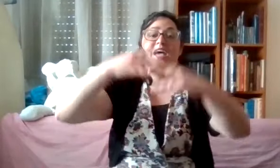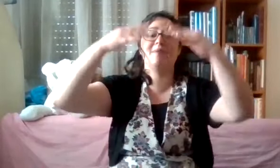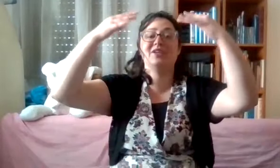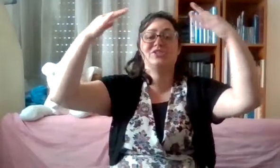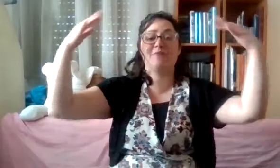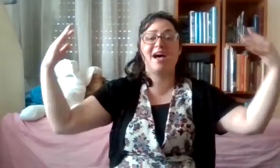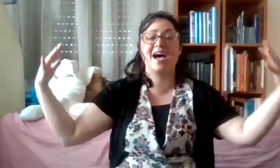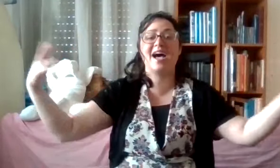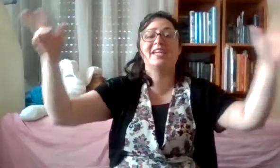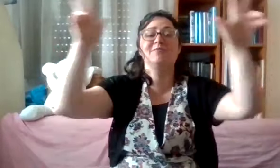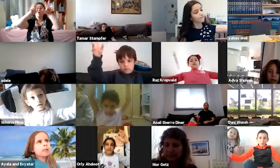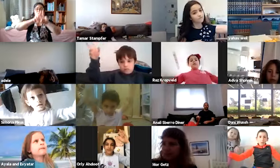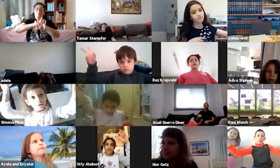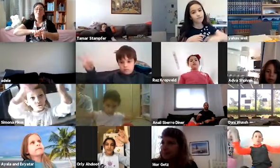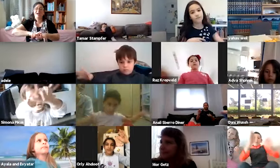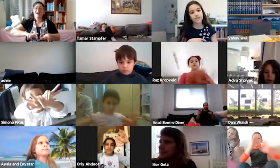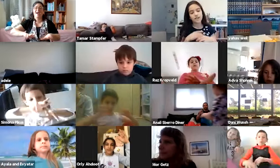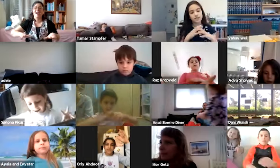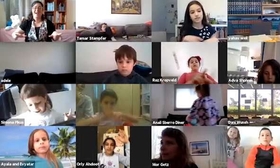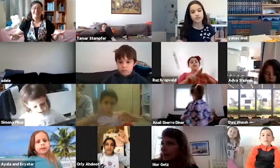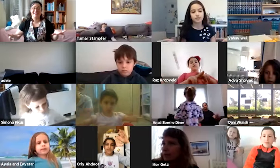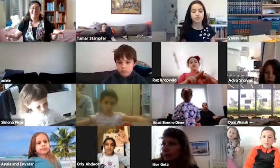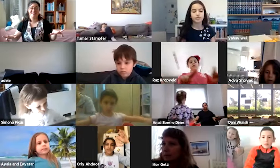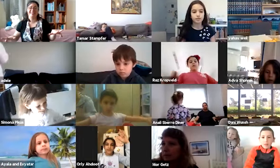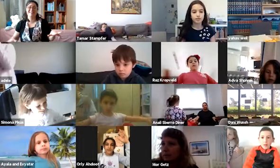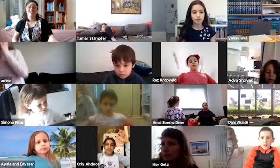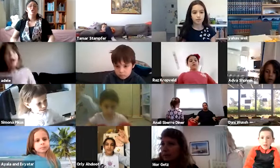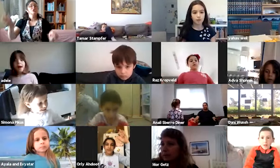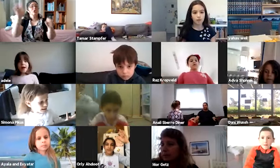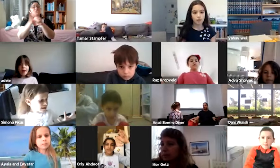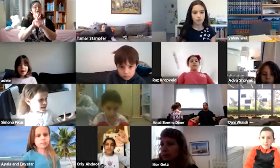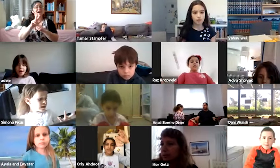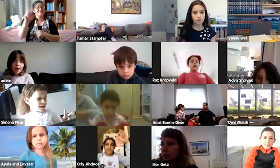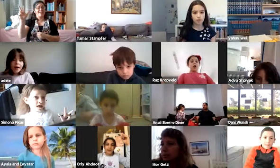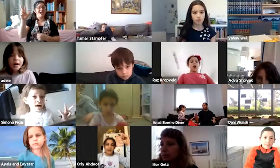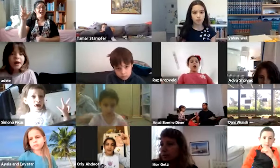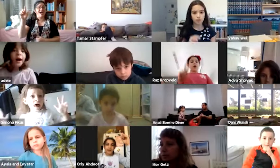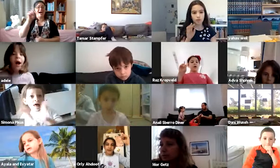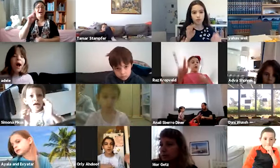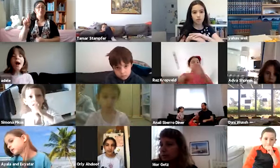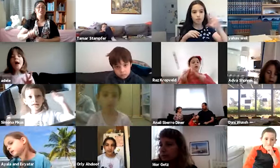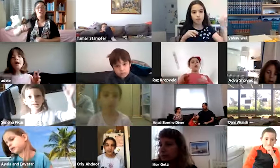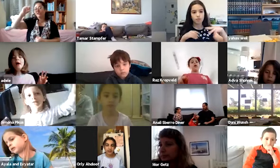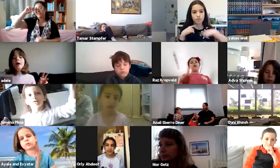שבשמיים ובארץ. שלושה עשר מי יודע.